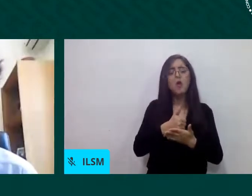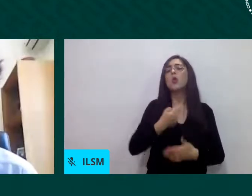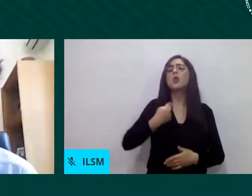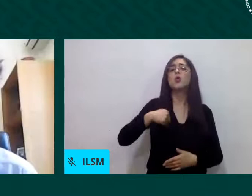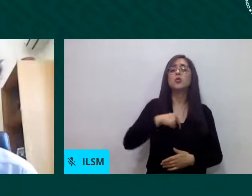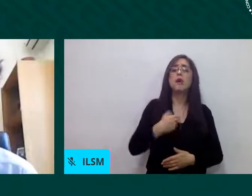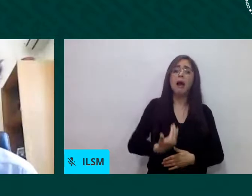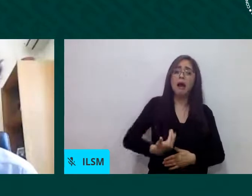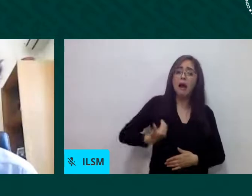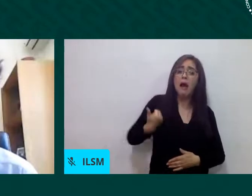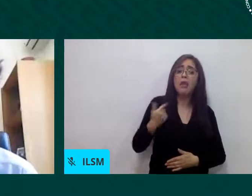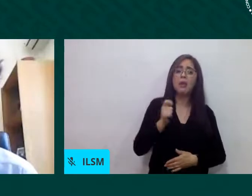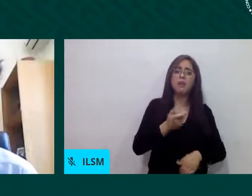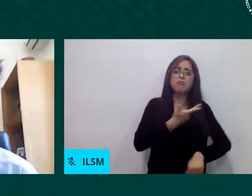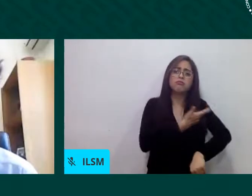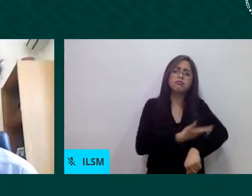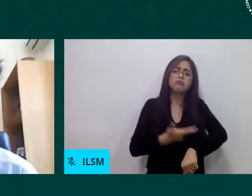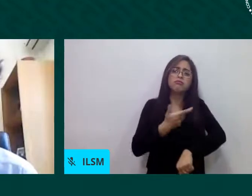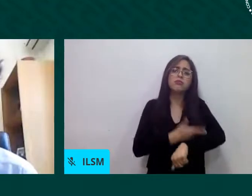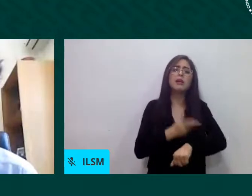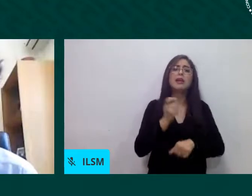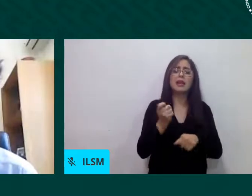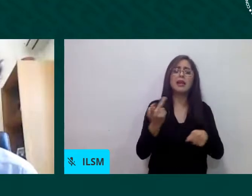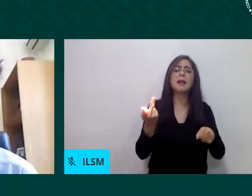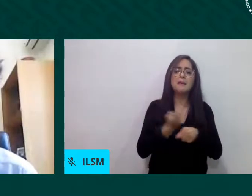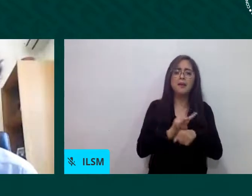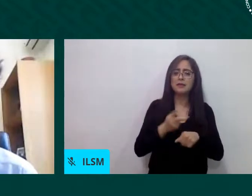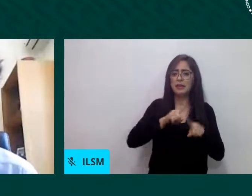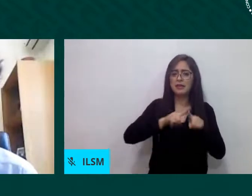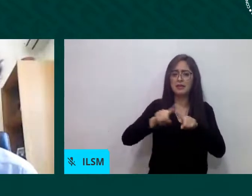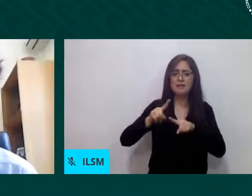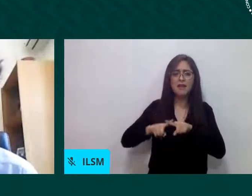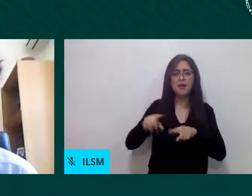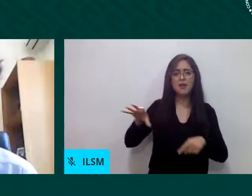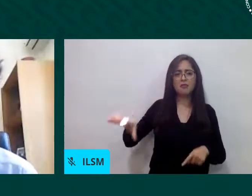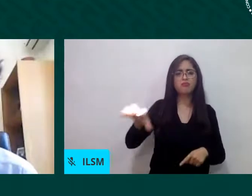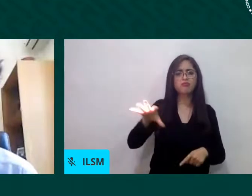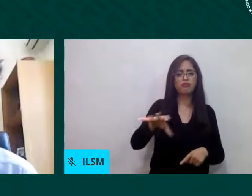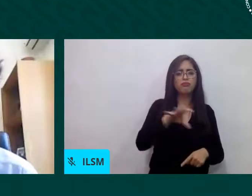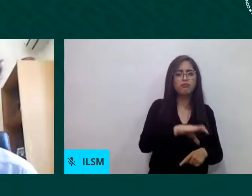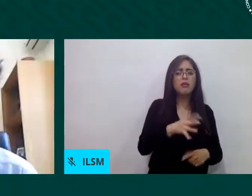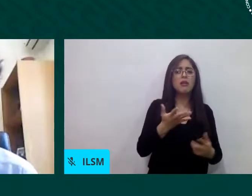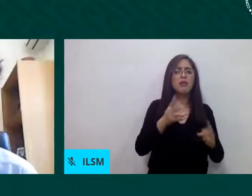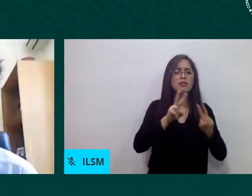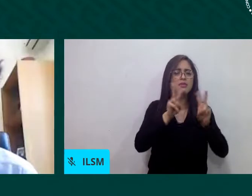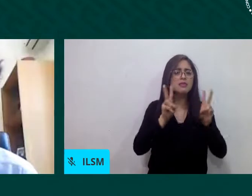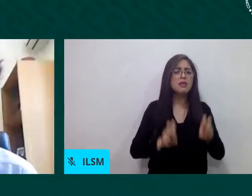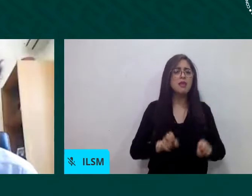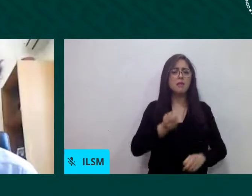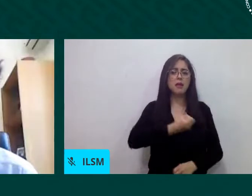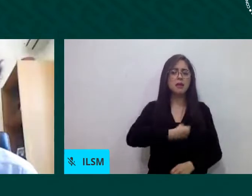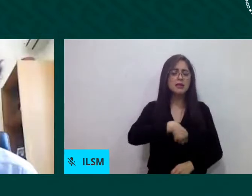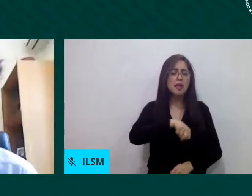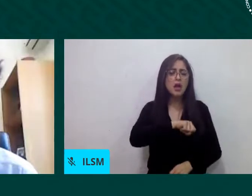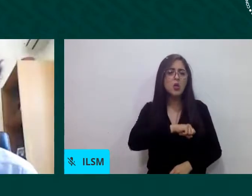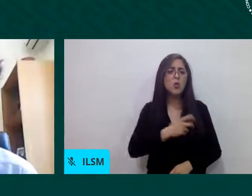están identificando en términos de salud, de protección, de estigmatización.